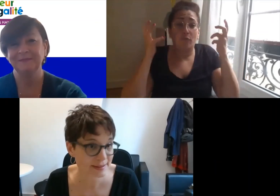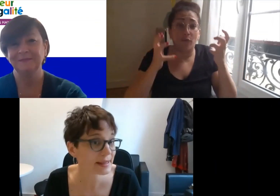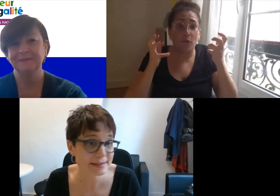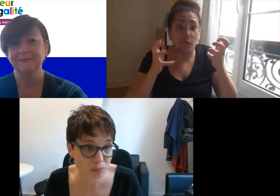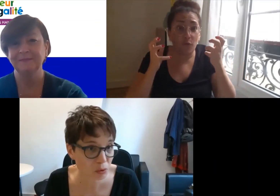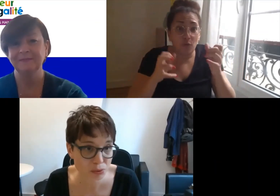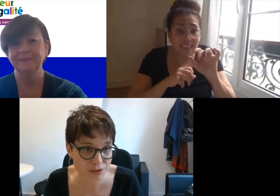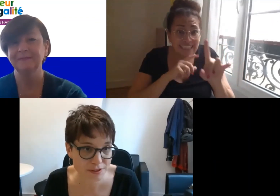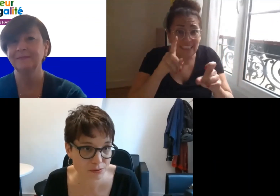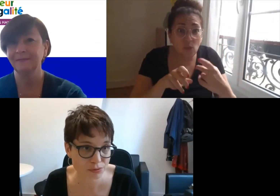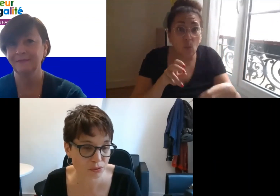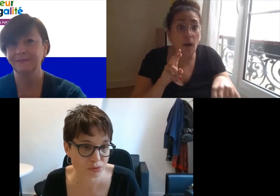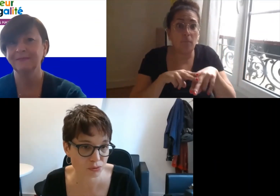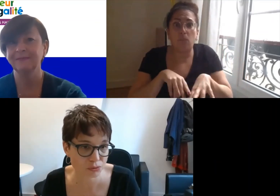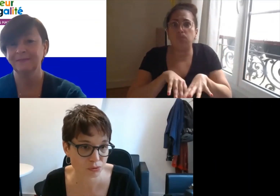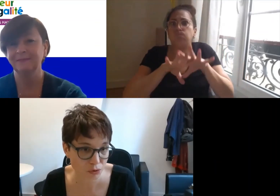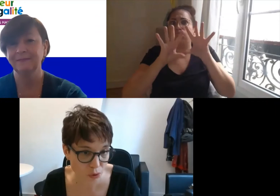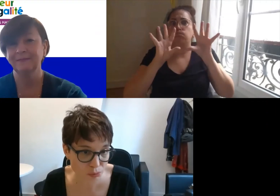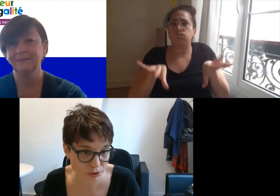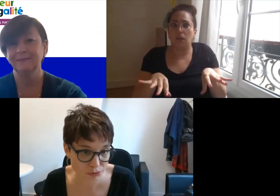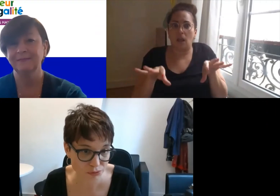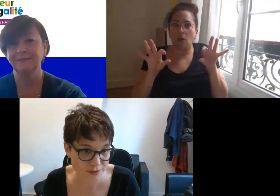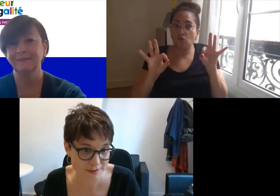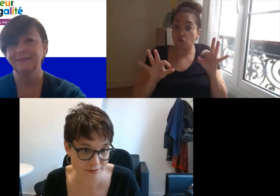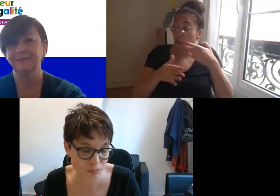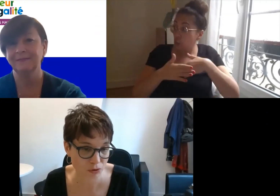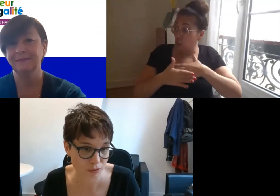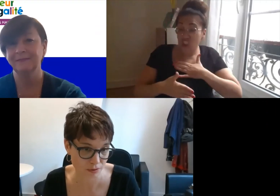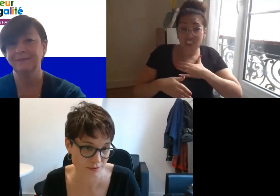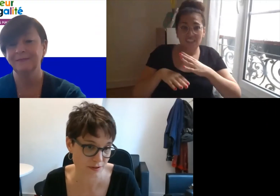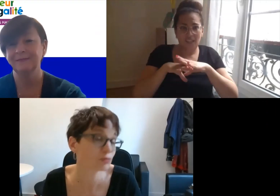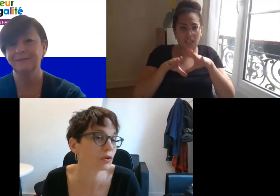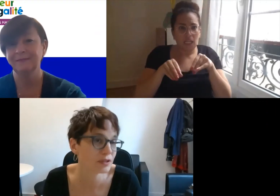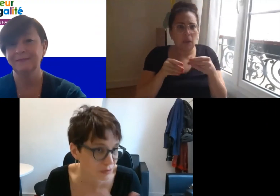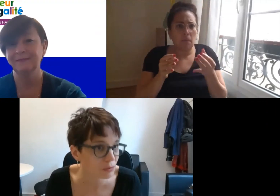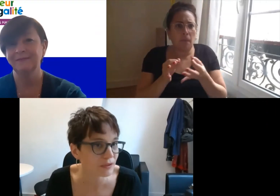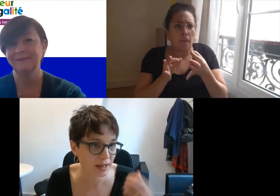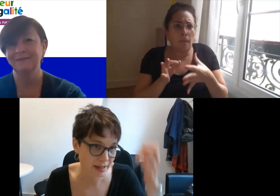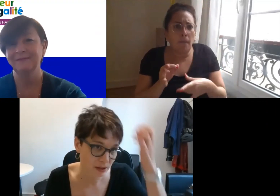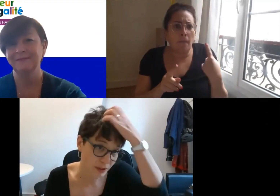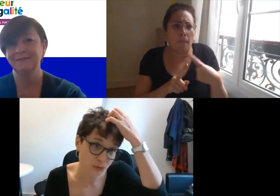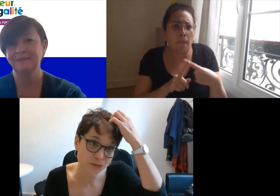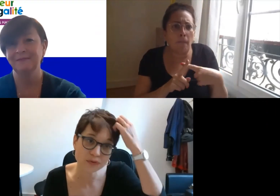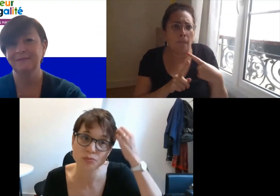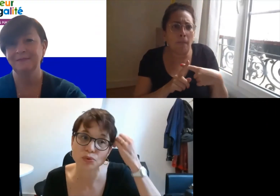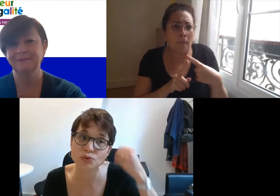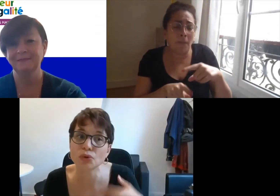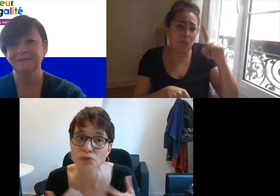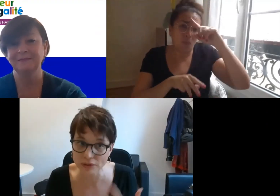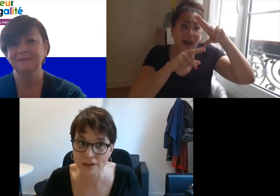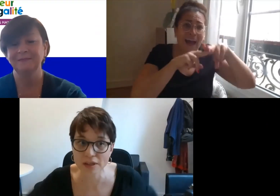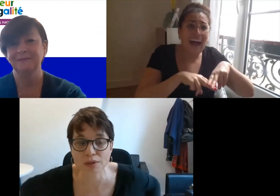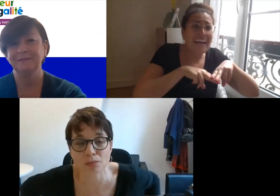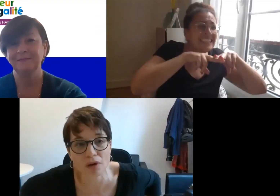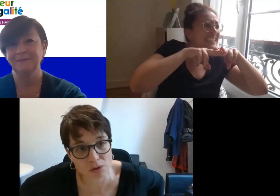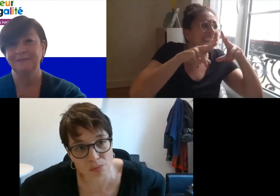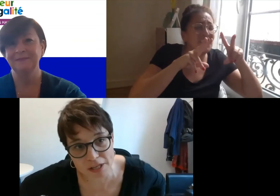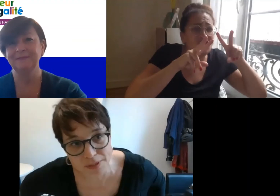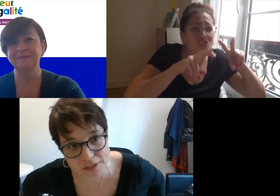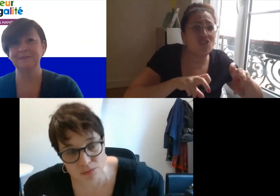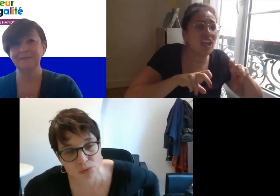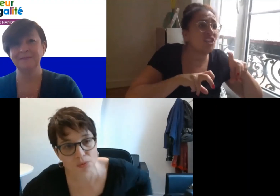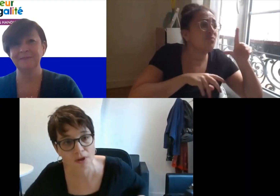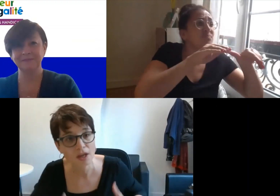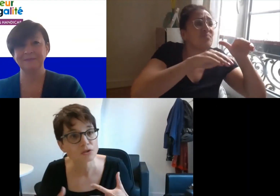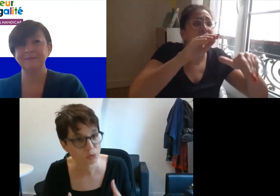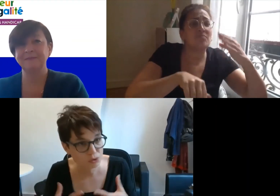'est extrêmement positif de notre point de vue c'est vraiment c'est souvent une difficulté à laquelle on est confronté pour le coup quand on travaille uniquement avec une